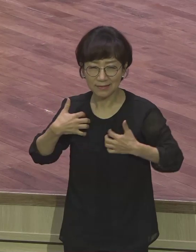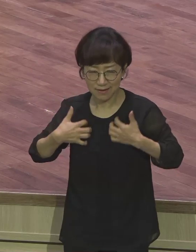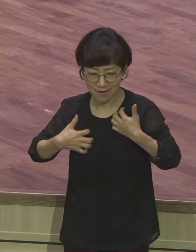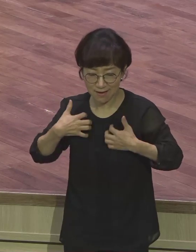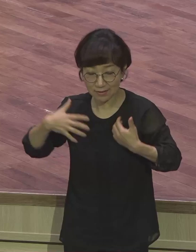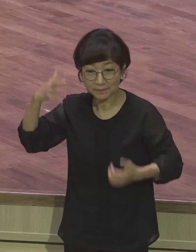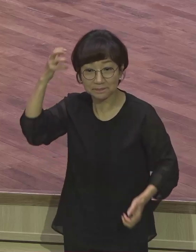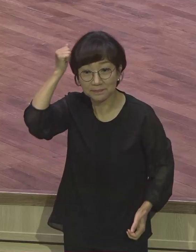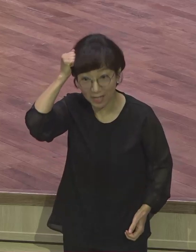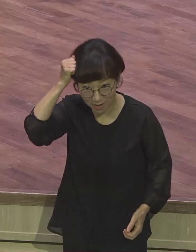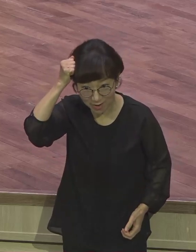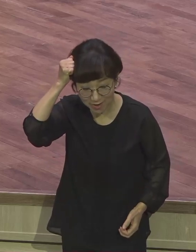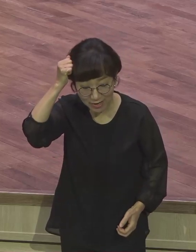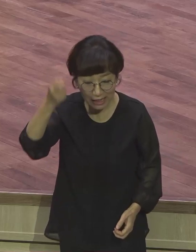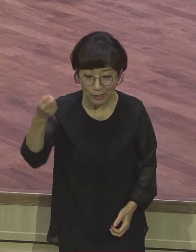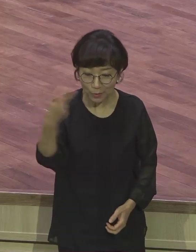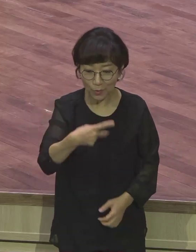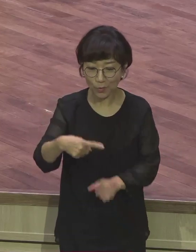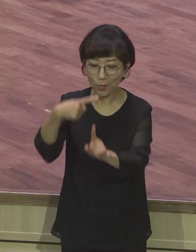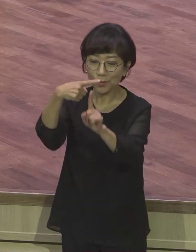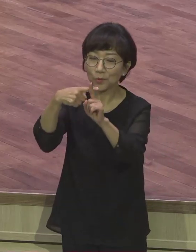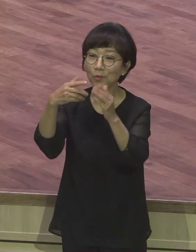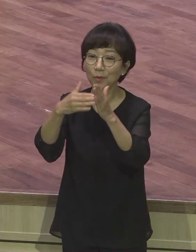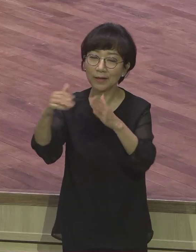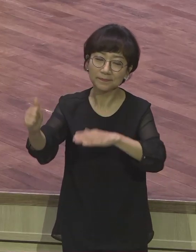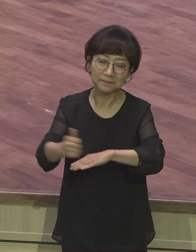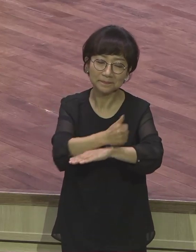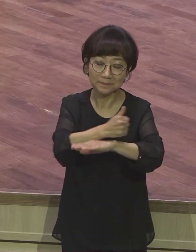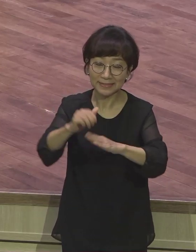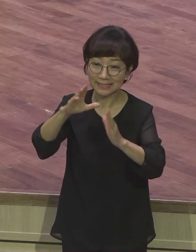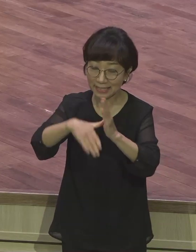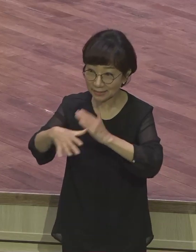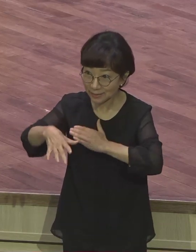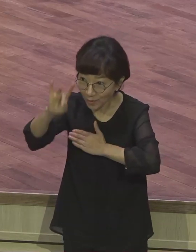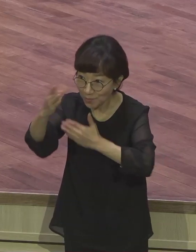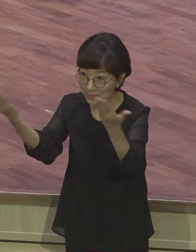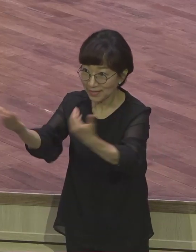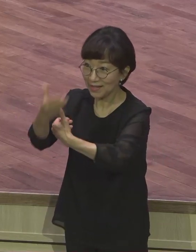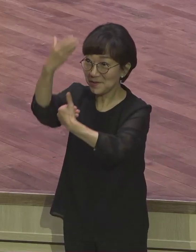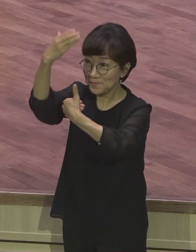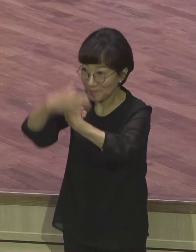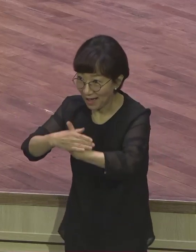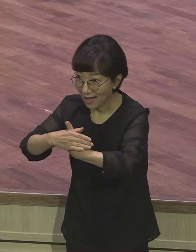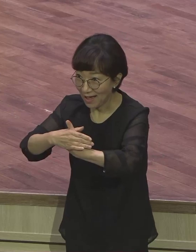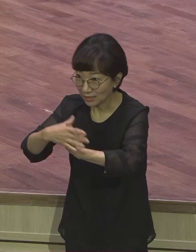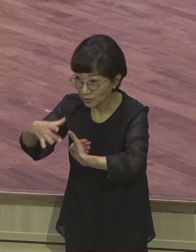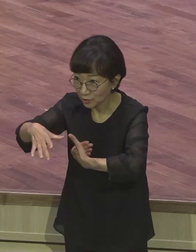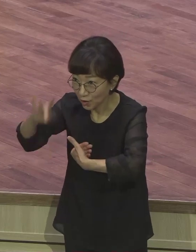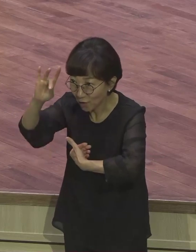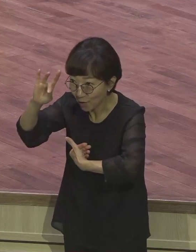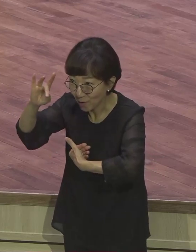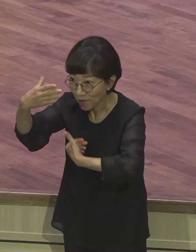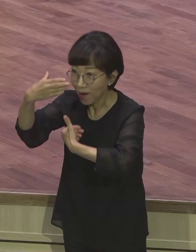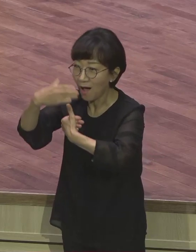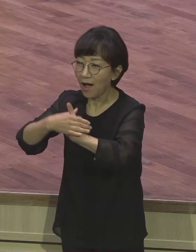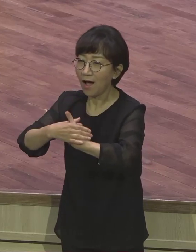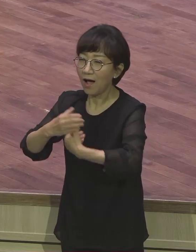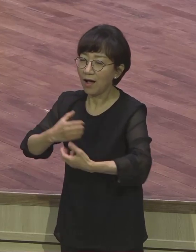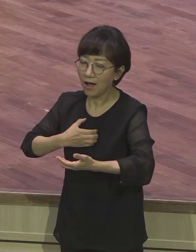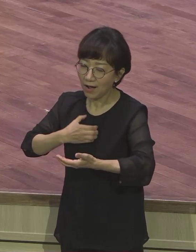또 교회에서 이제는 신앙창을 하면서 첫 직분을 맡았을 때, 오늘 그 감격, 그 순수한 그러한